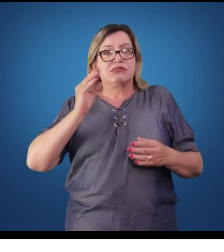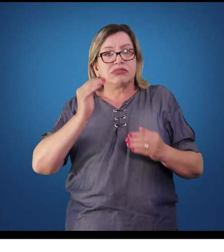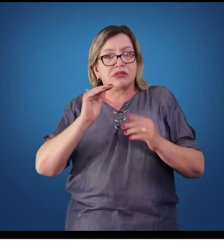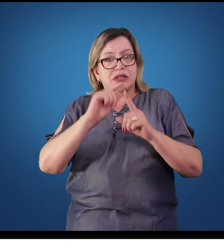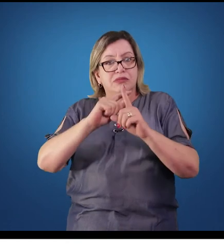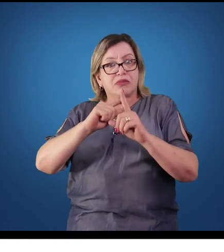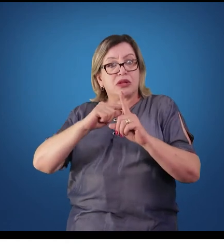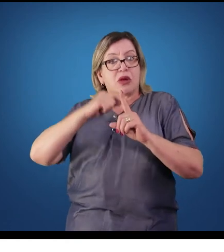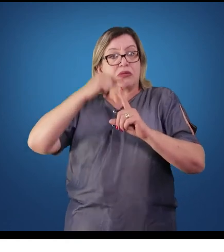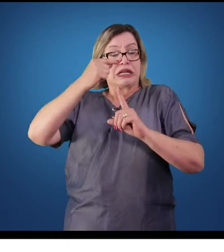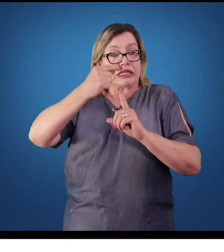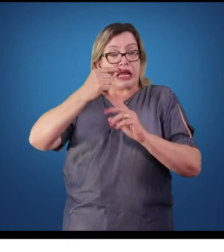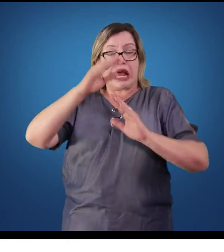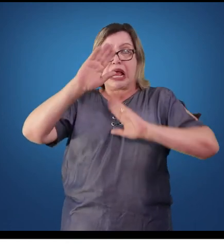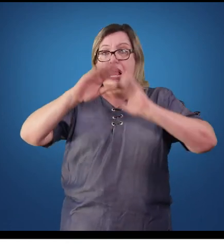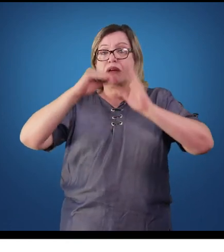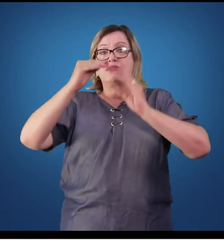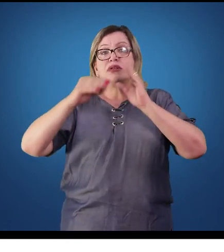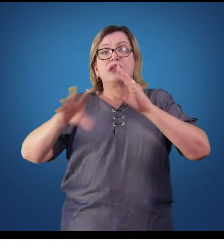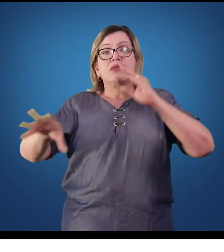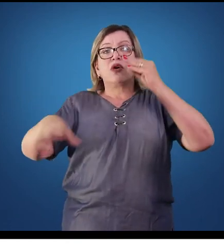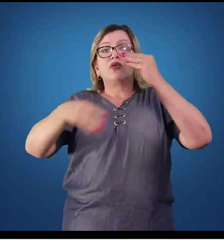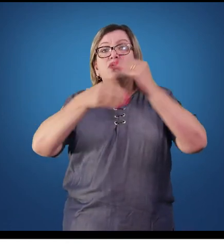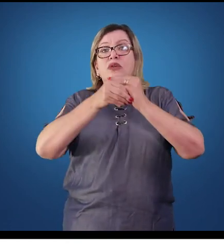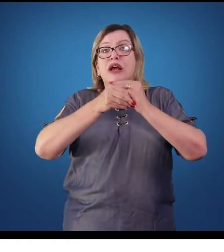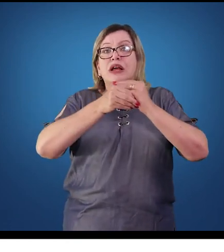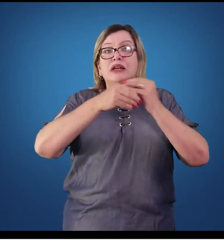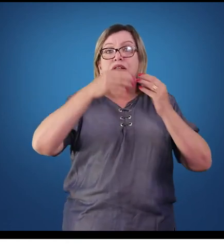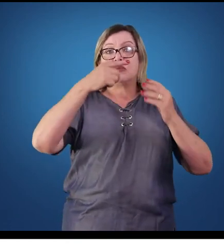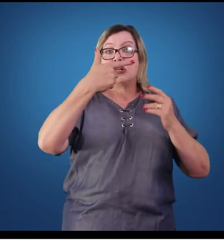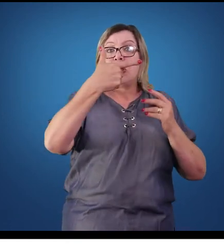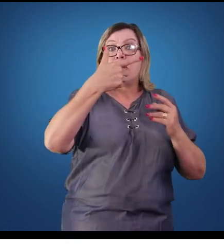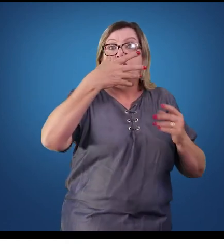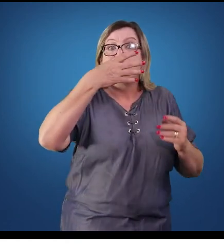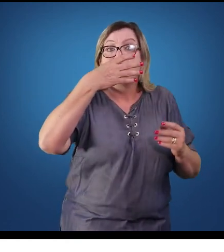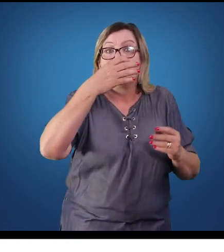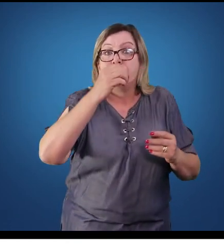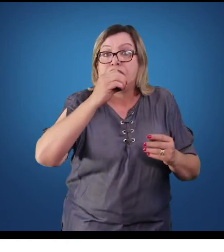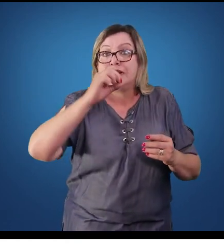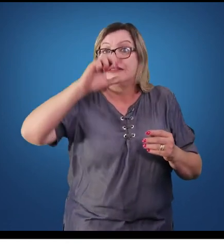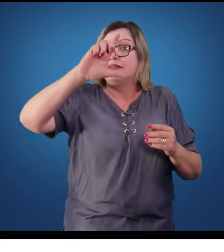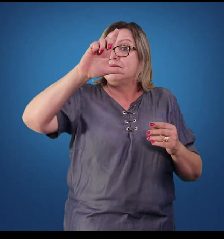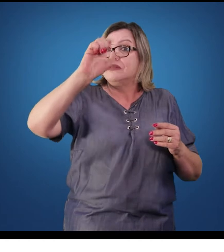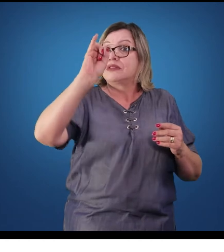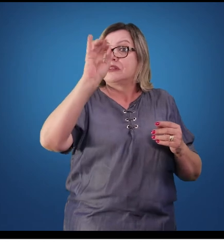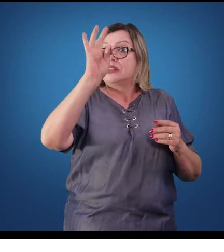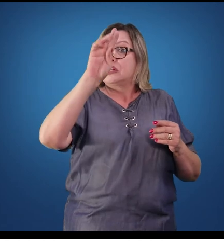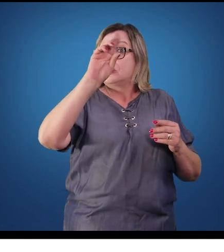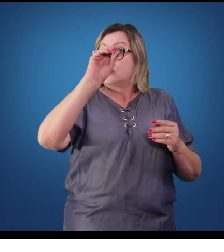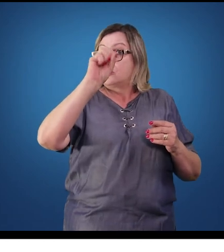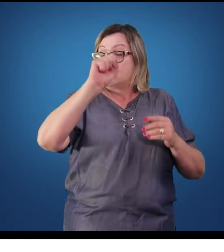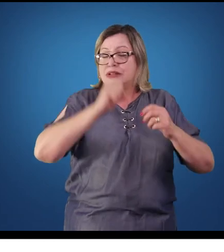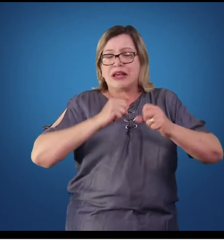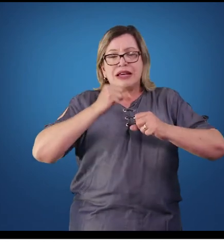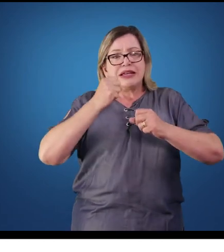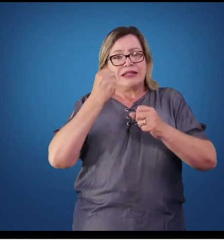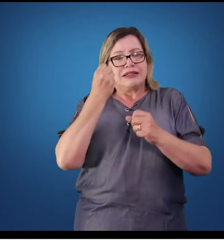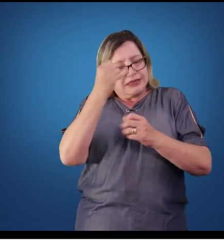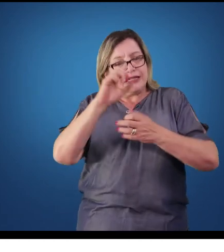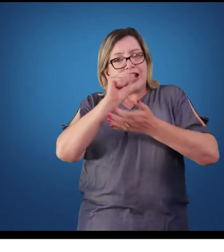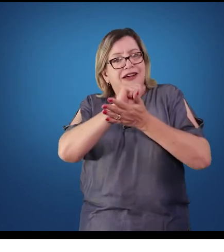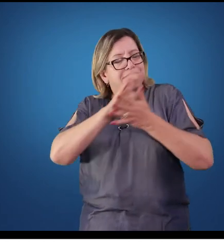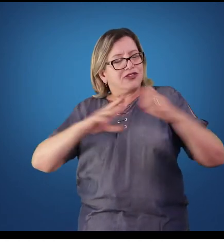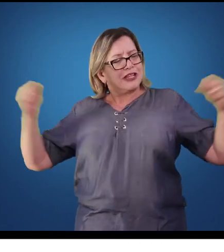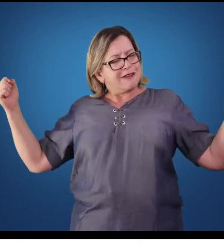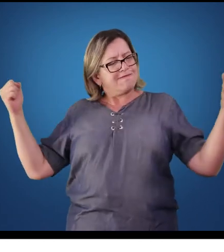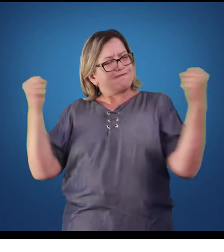de 5 litros por minuto em repouso a 20 a 40 litros por minuto durante o exercício físico, o que ocorre, por